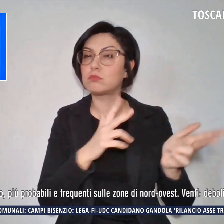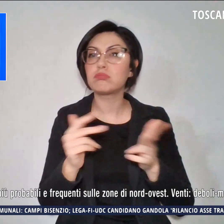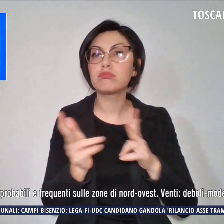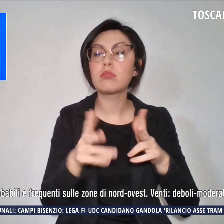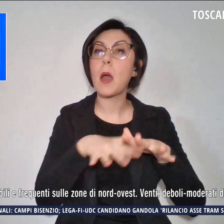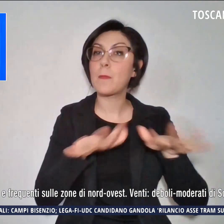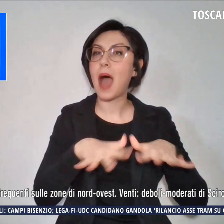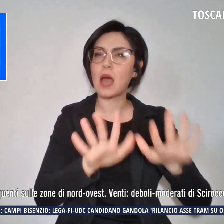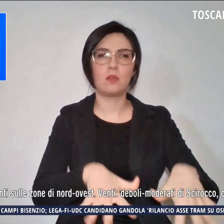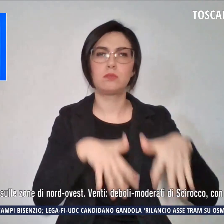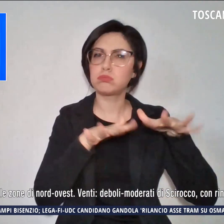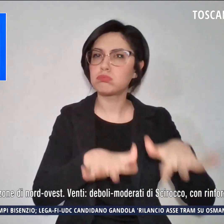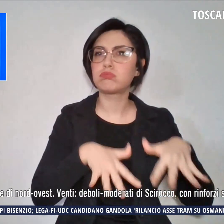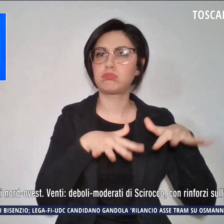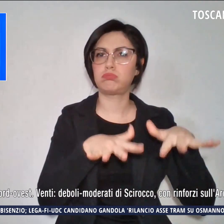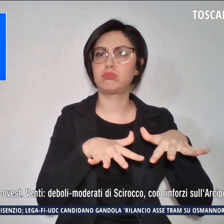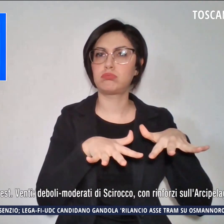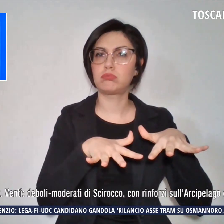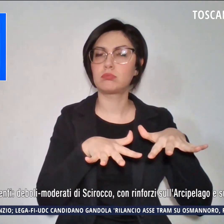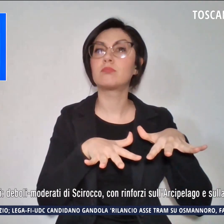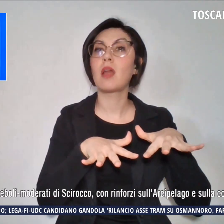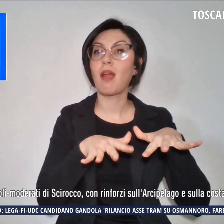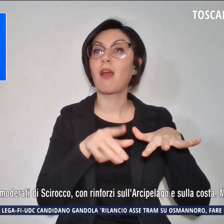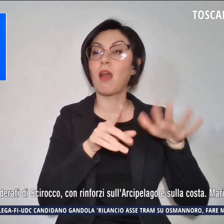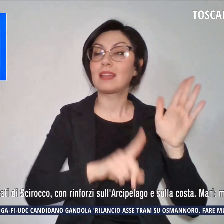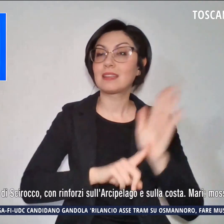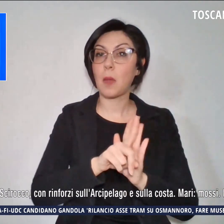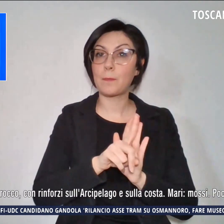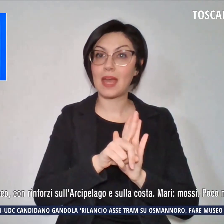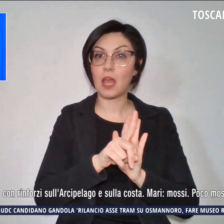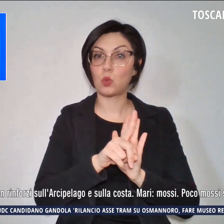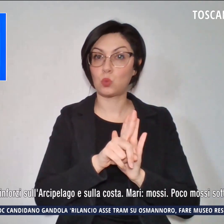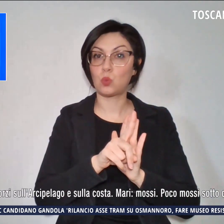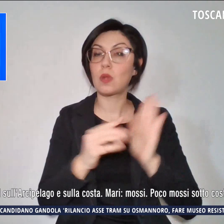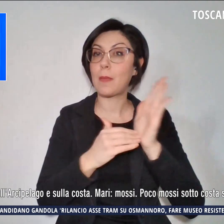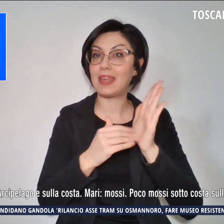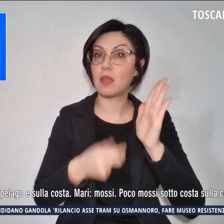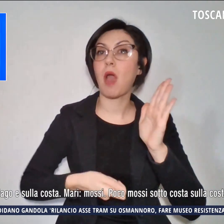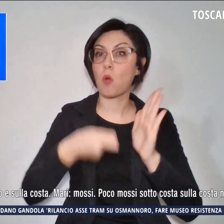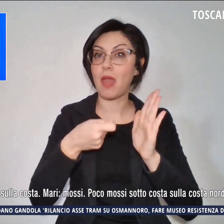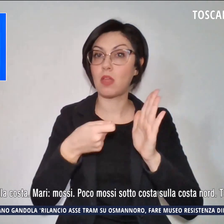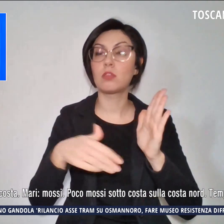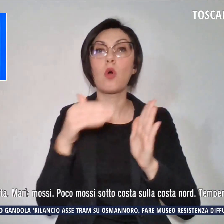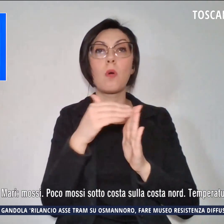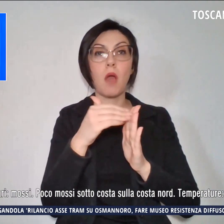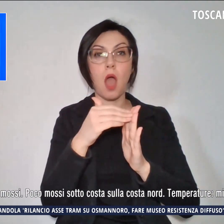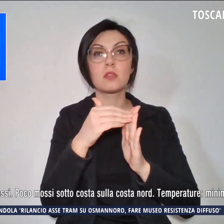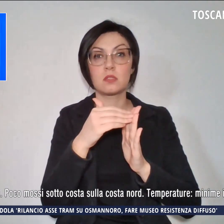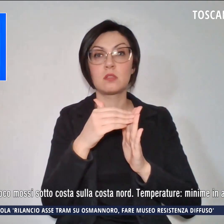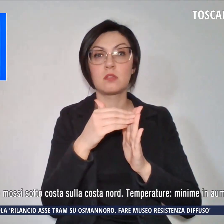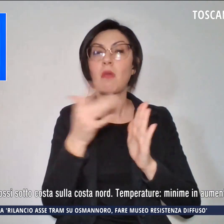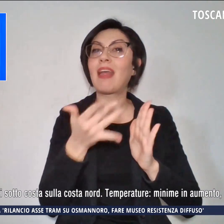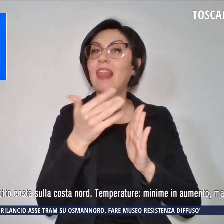mossi e infine sul fronte delle temperature minime in aumento e massime in lieve